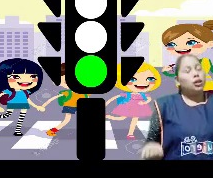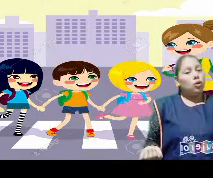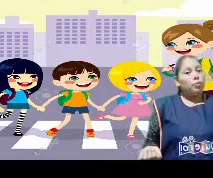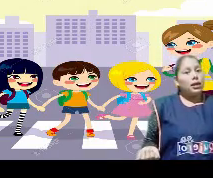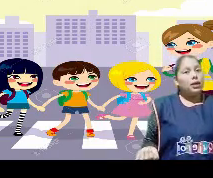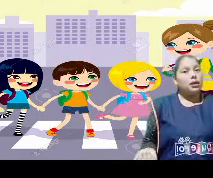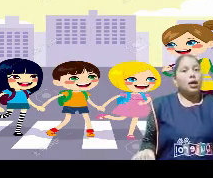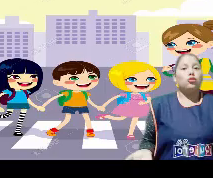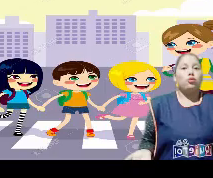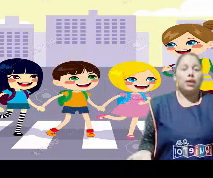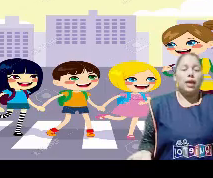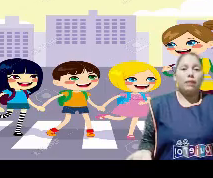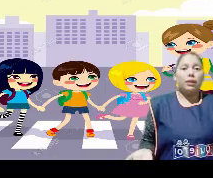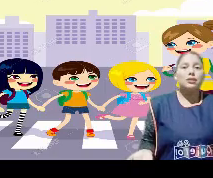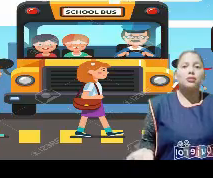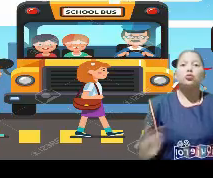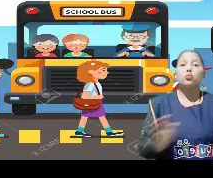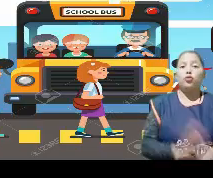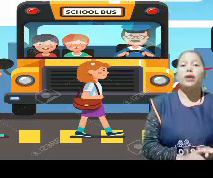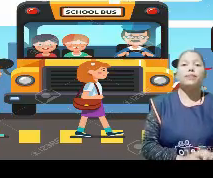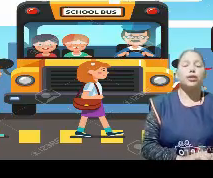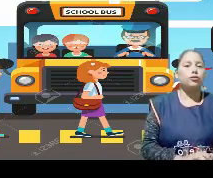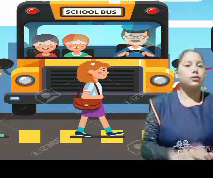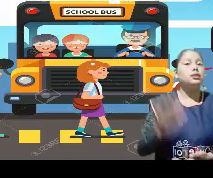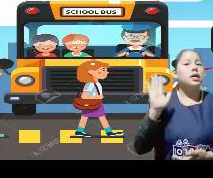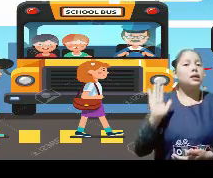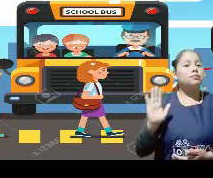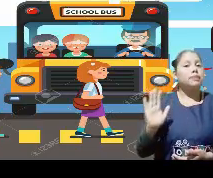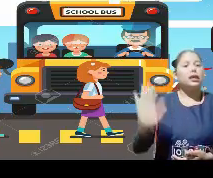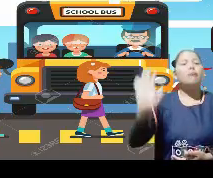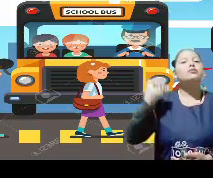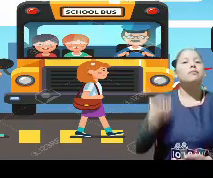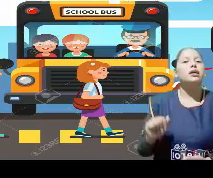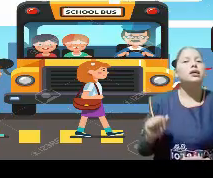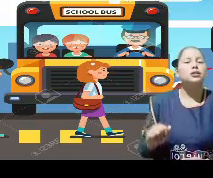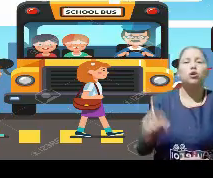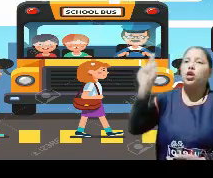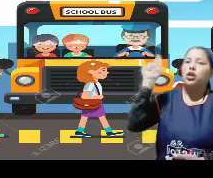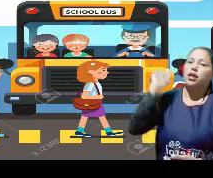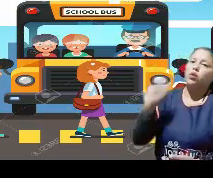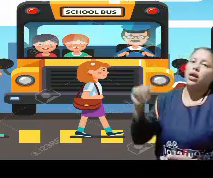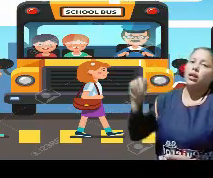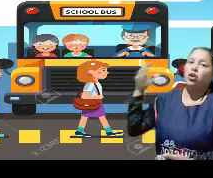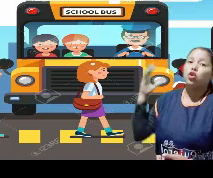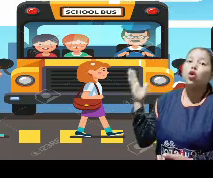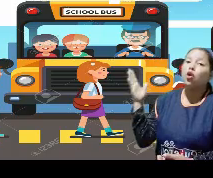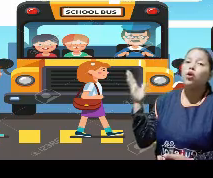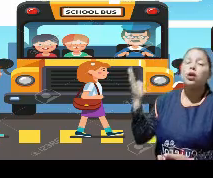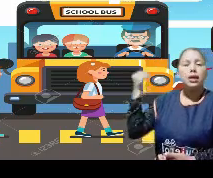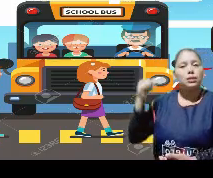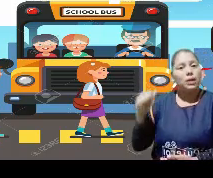puede atropellar, ¿verdad, chicos? Muy bien. Entonces, respetemos también eso. Recuerden,